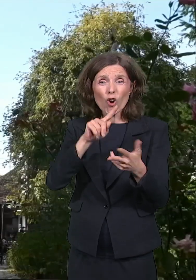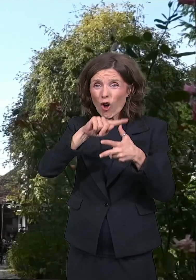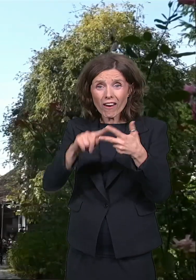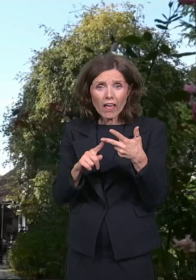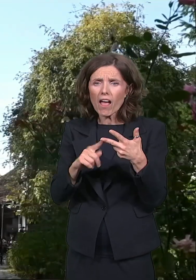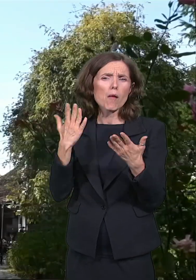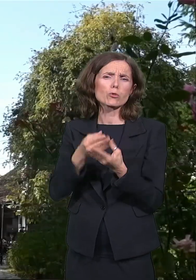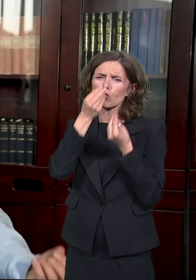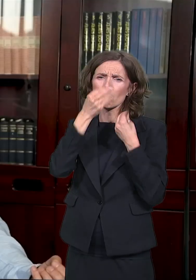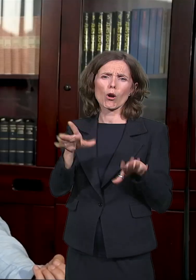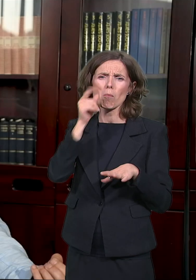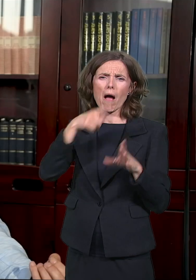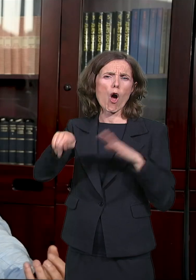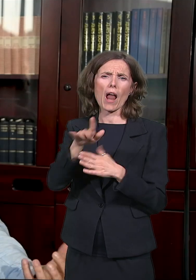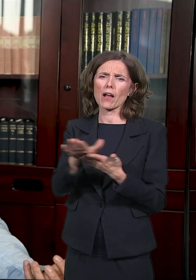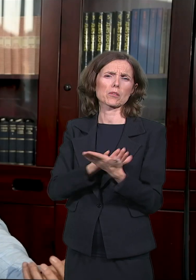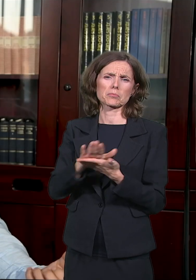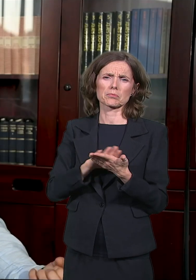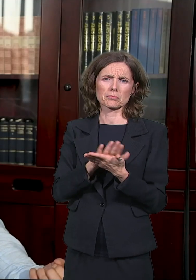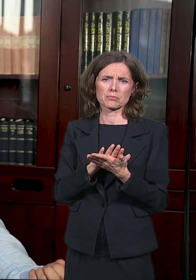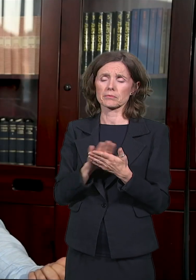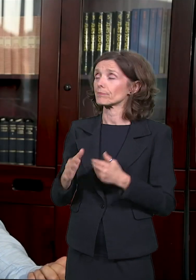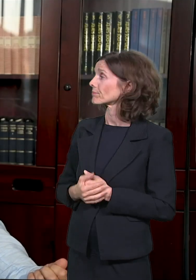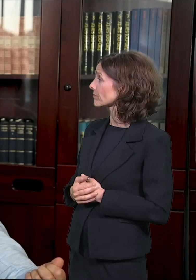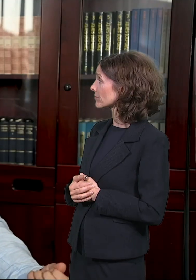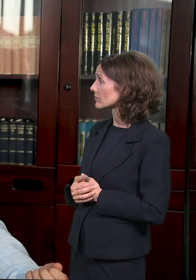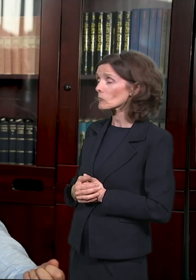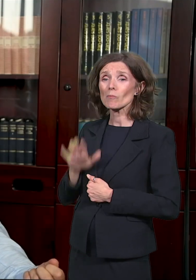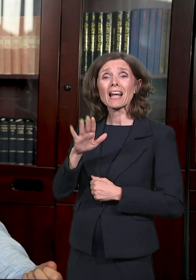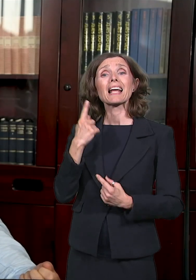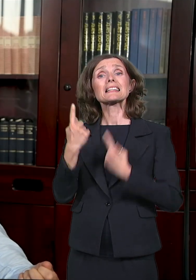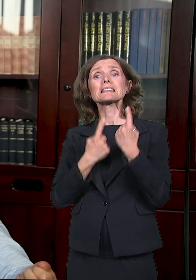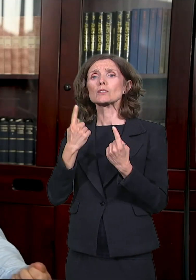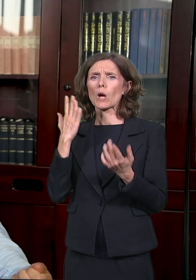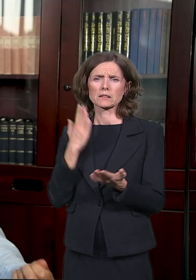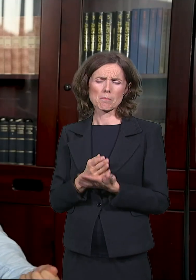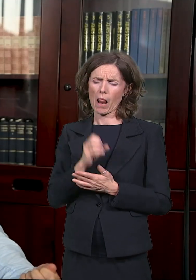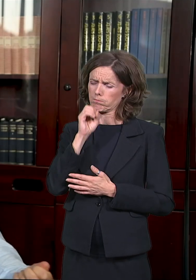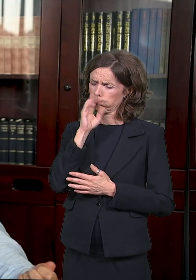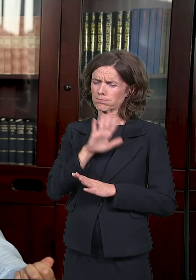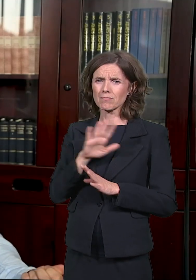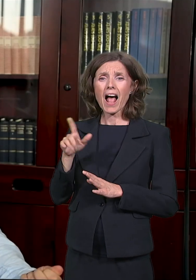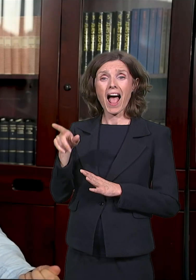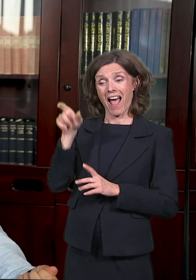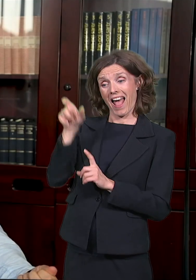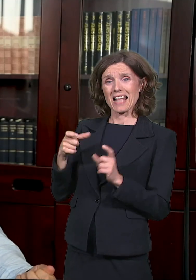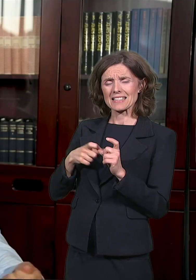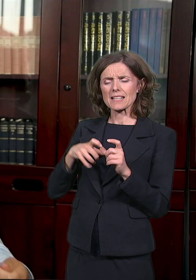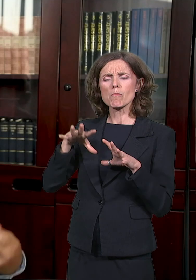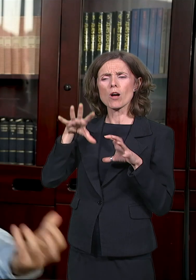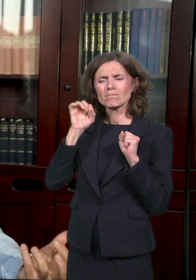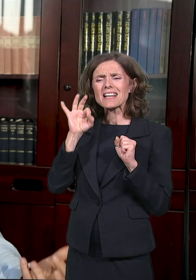Zna je bilo toliko loše da je taj čovjek shvatio da mora da do svake kuće doturi knjigu,